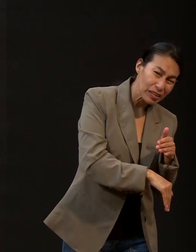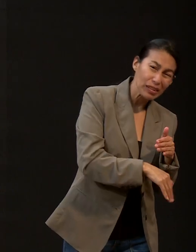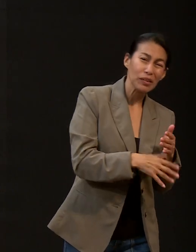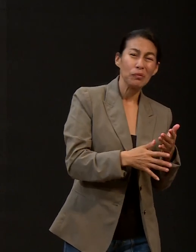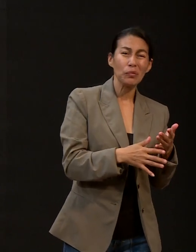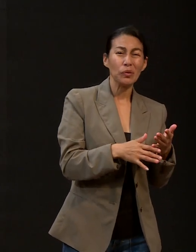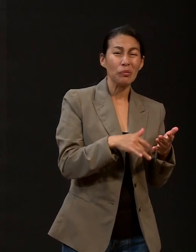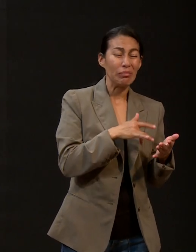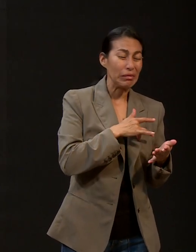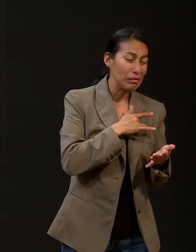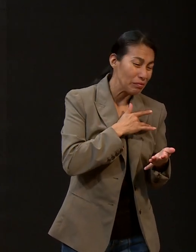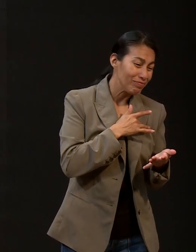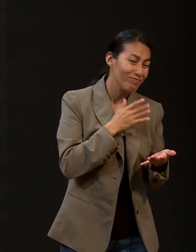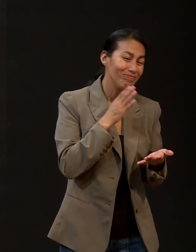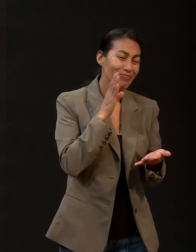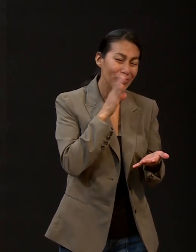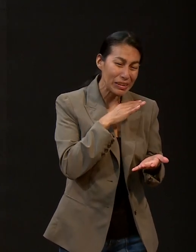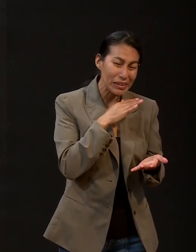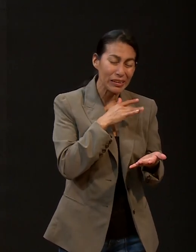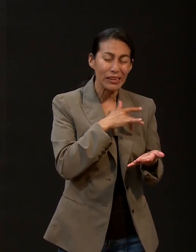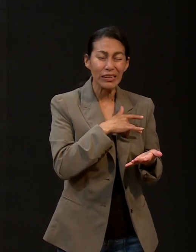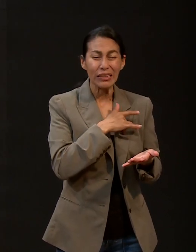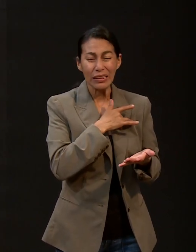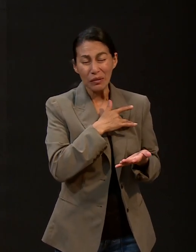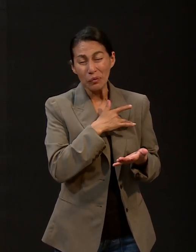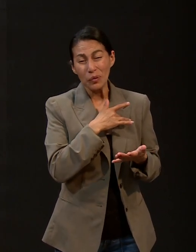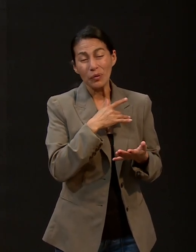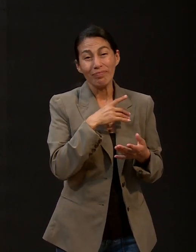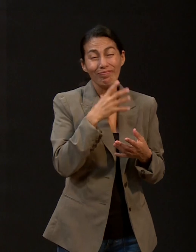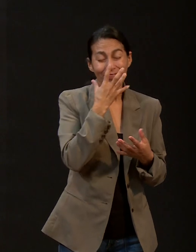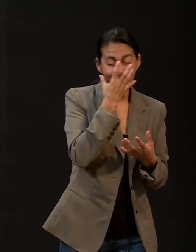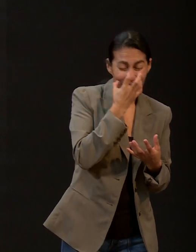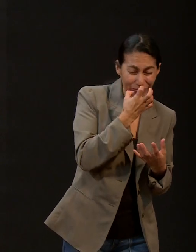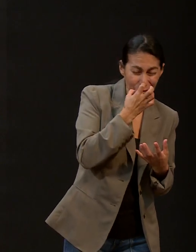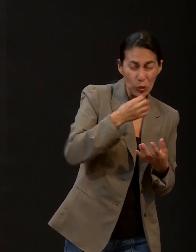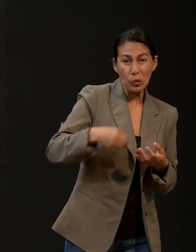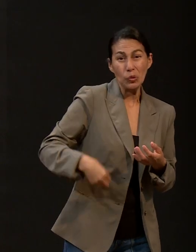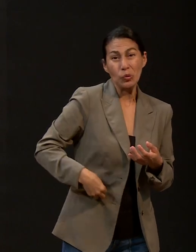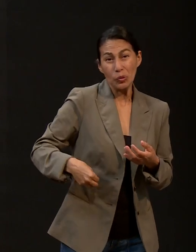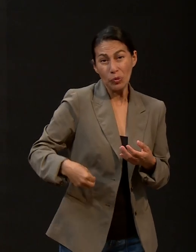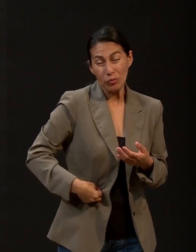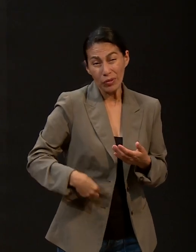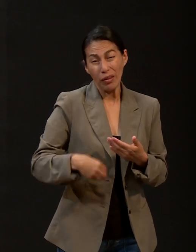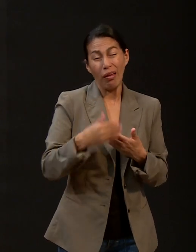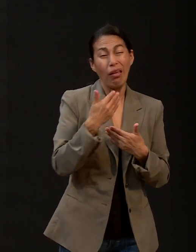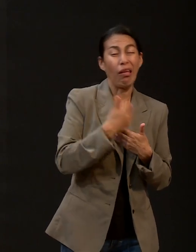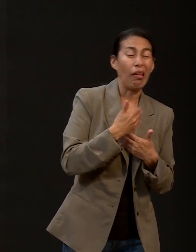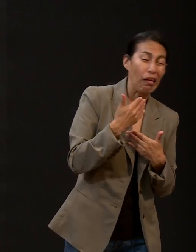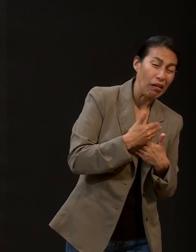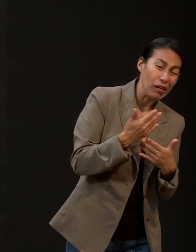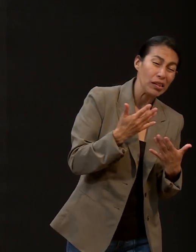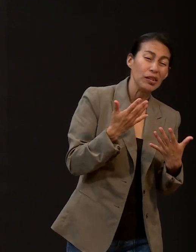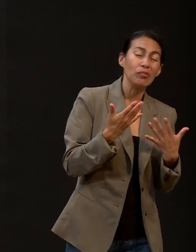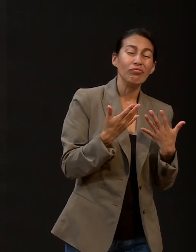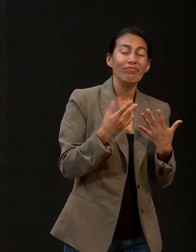vida y nos sentimos cada vez más agobiados bajo el peso de la culpa, de la condenación.